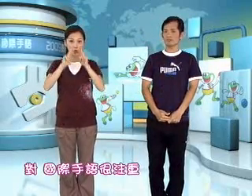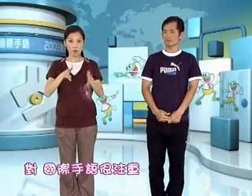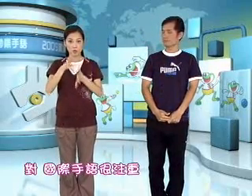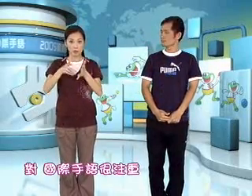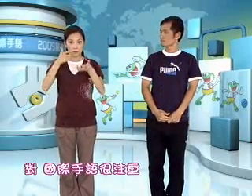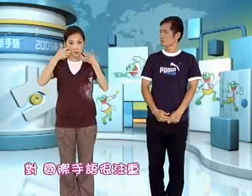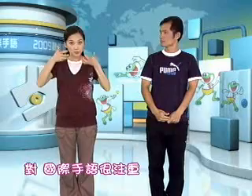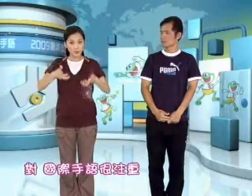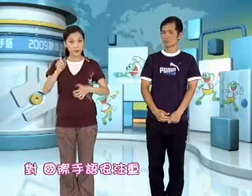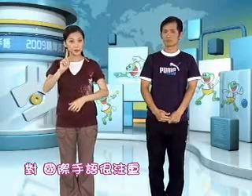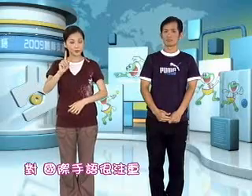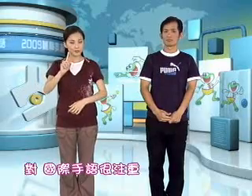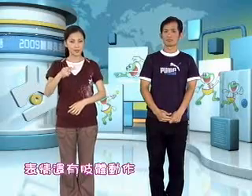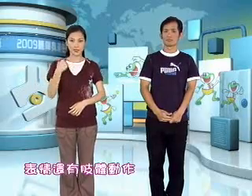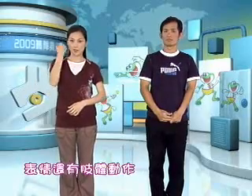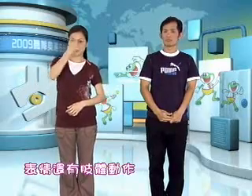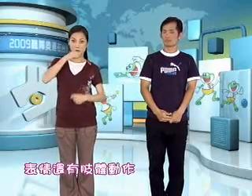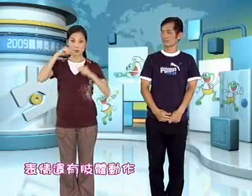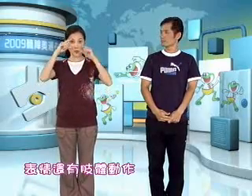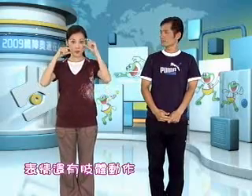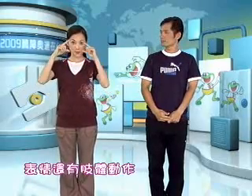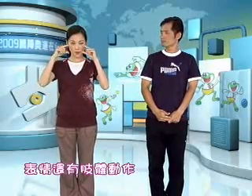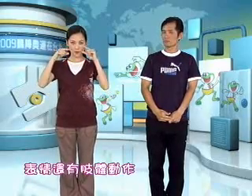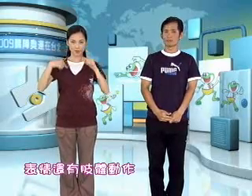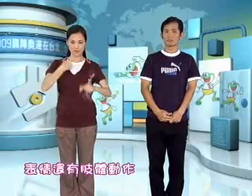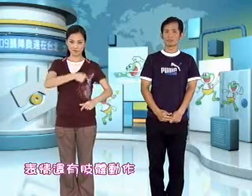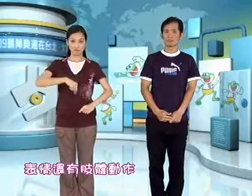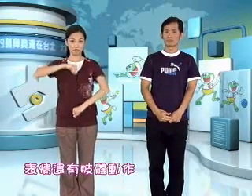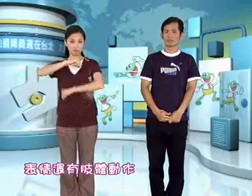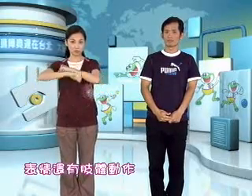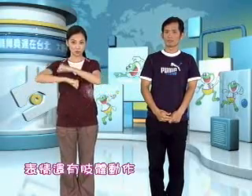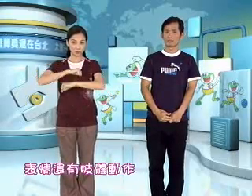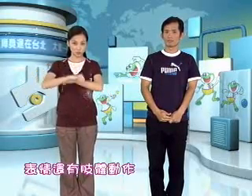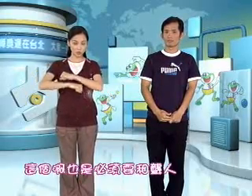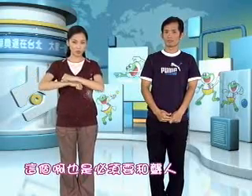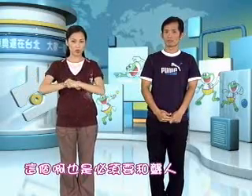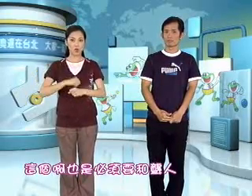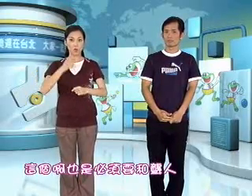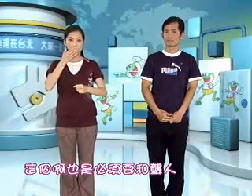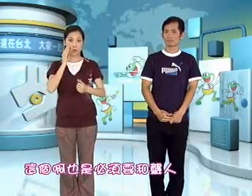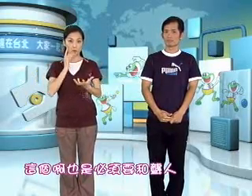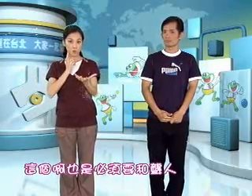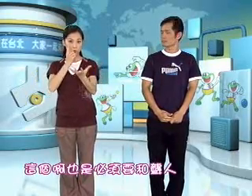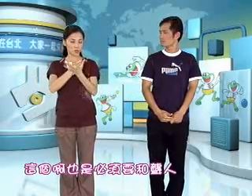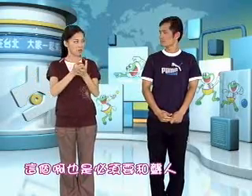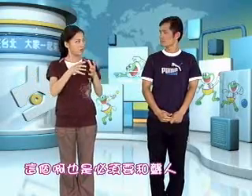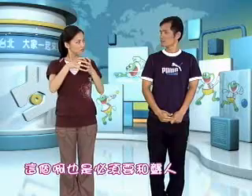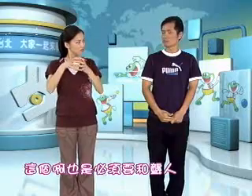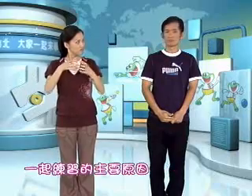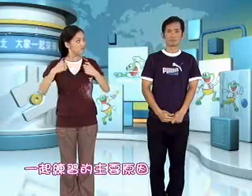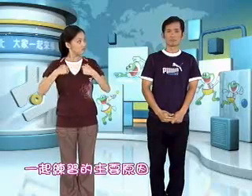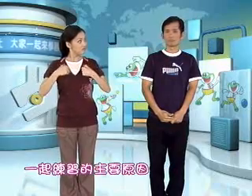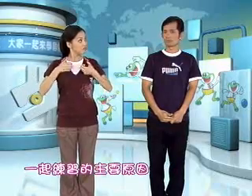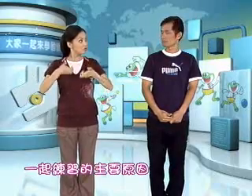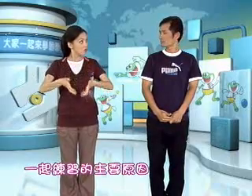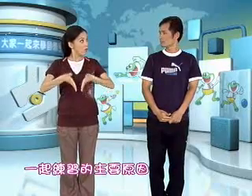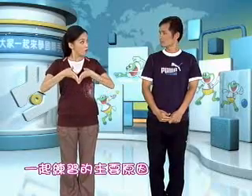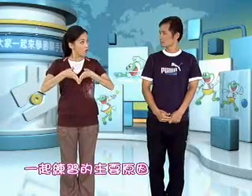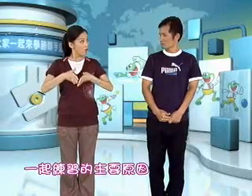国际手语很注重表情还有肢体动作这个啊也是必须要和龙人一起练习的主要